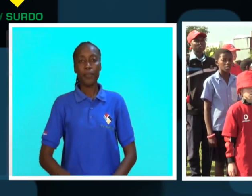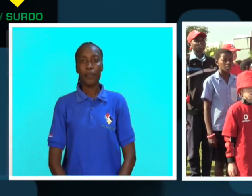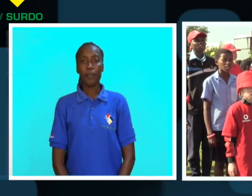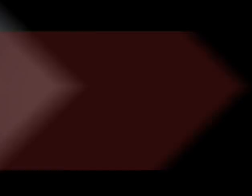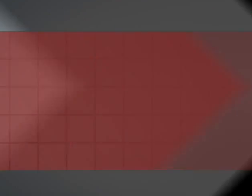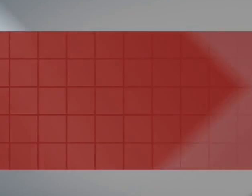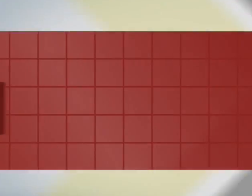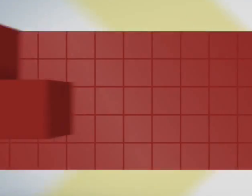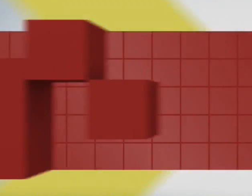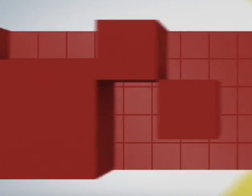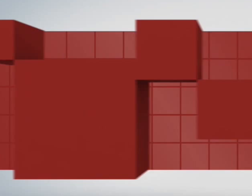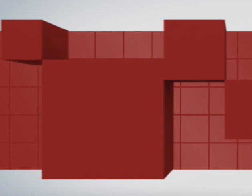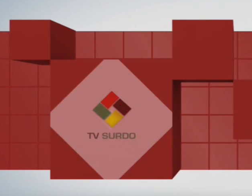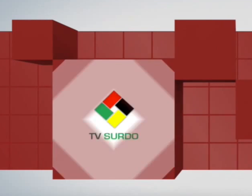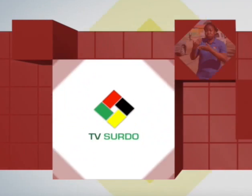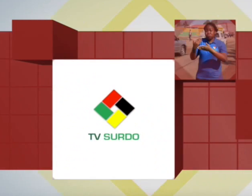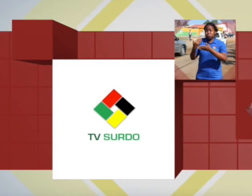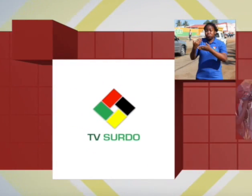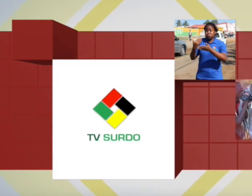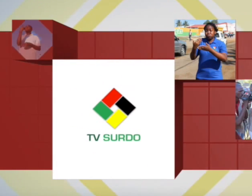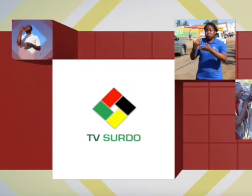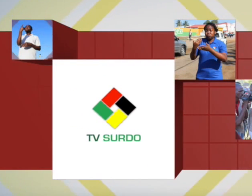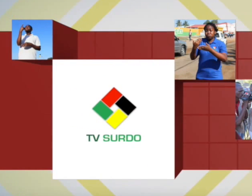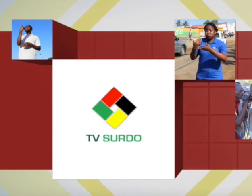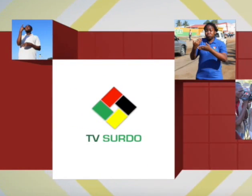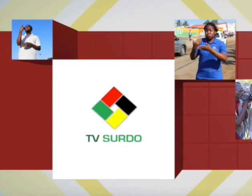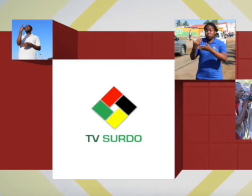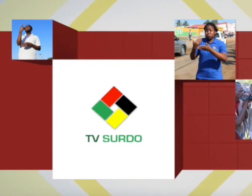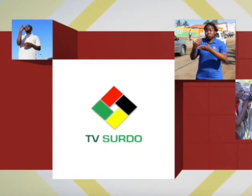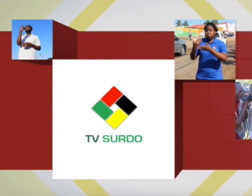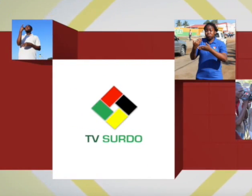A Associação Amor à